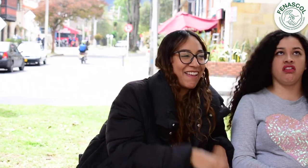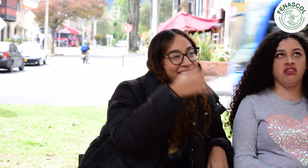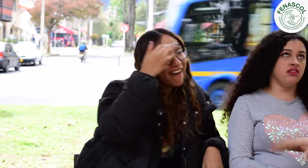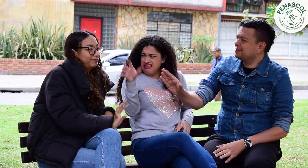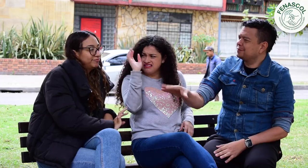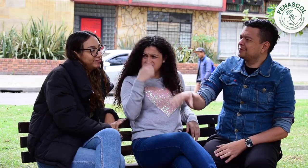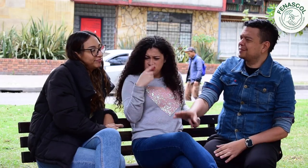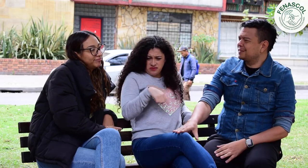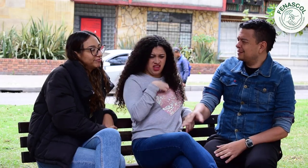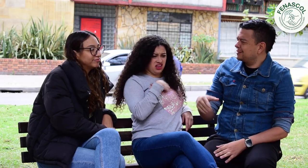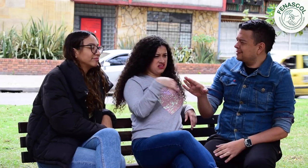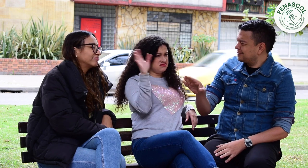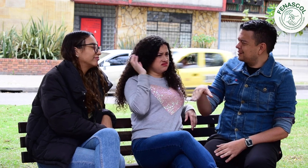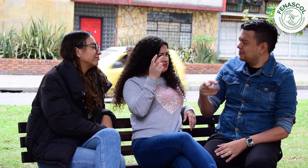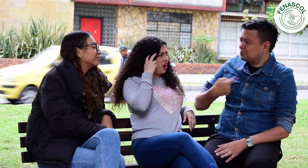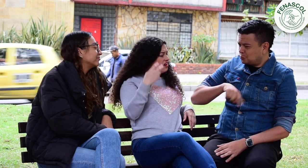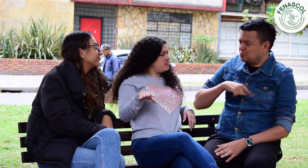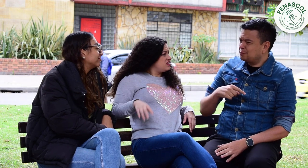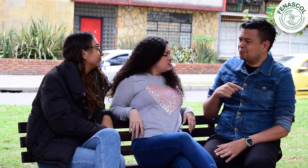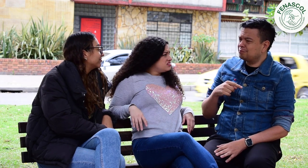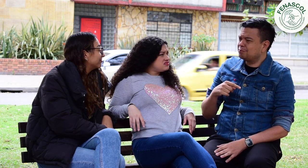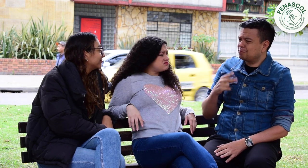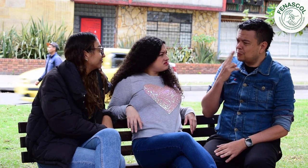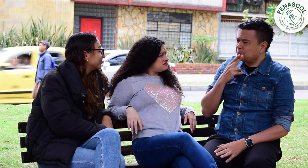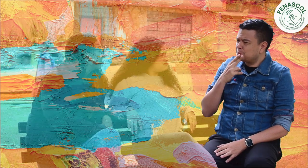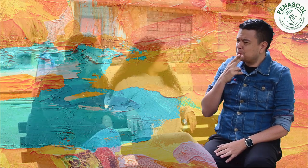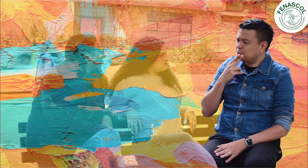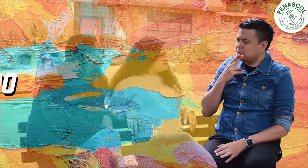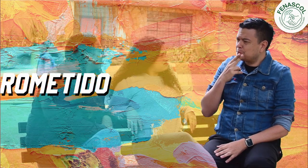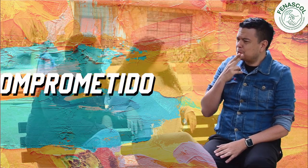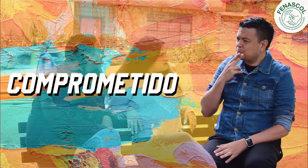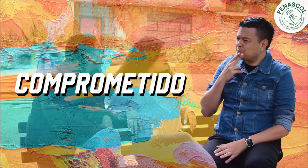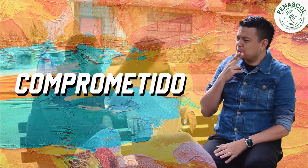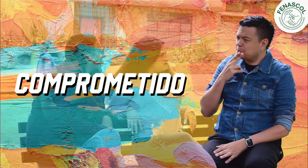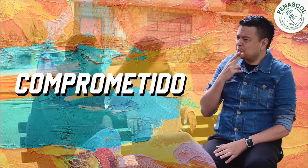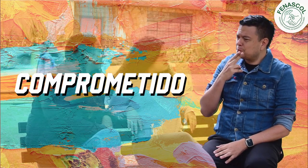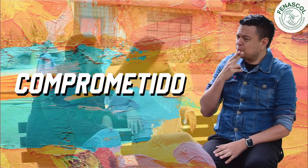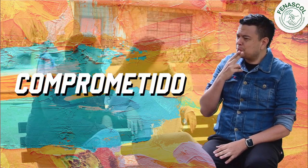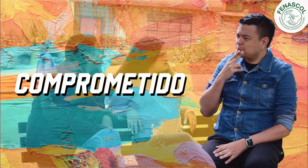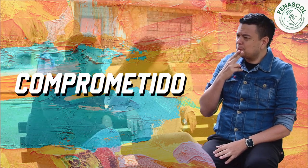¿Qué? Ustedes también se quejan, se ponen bravos. Nosotros debemos comprometernos. Comprometido.